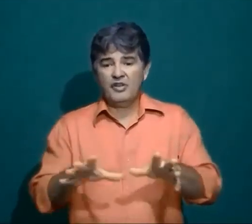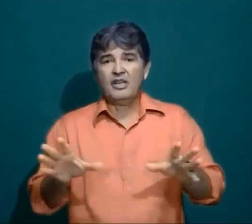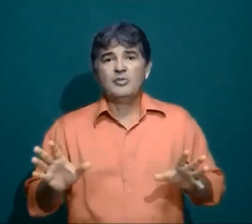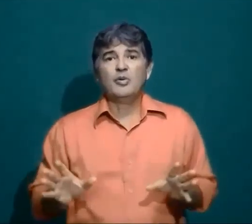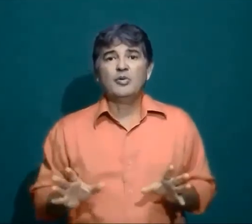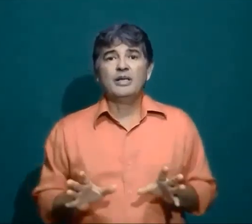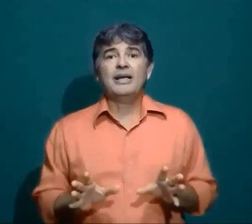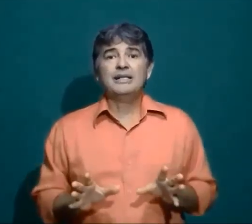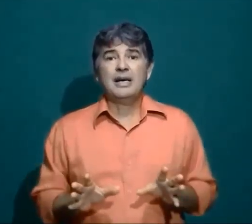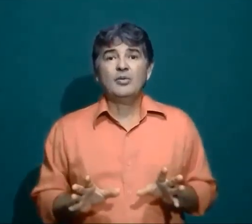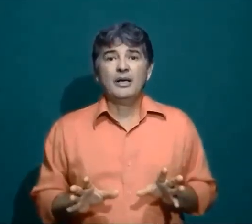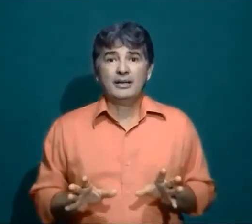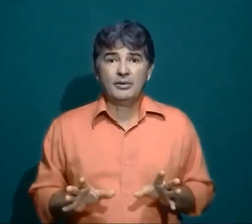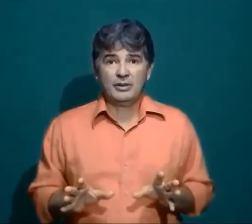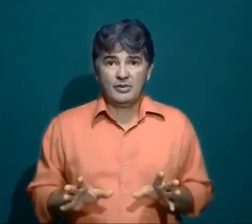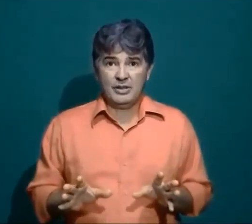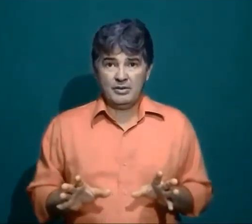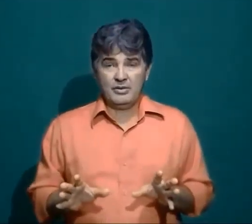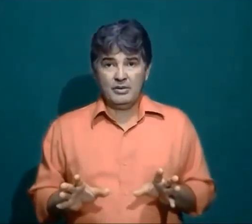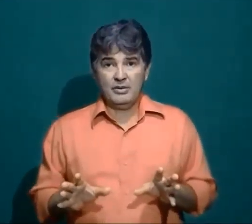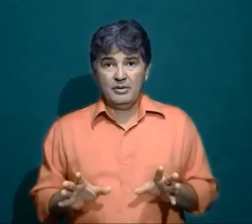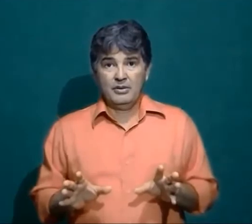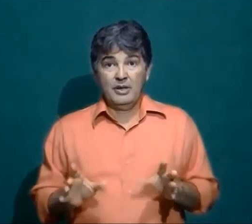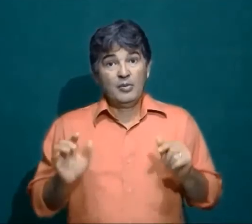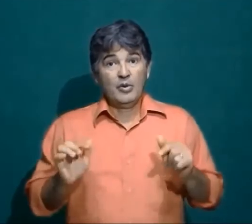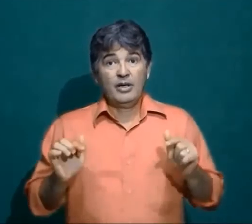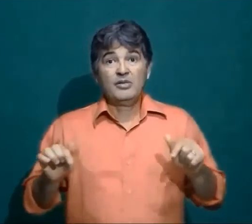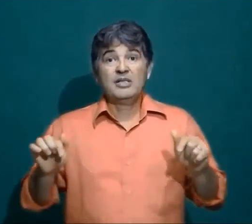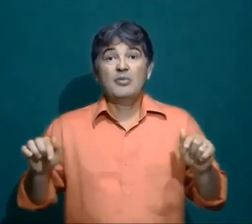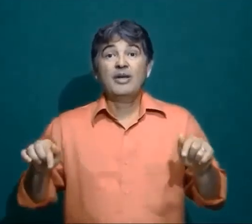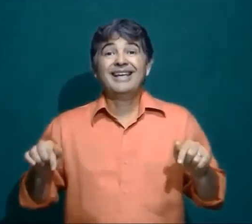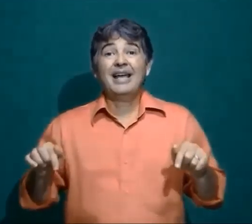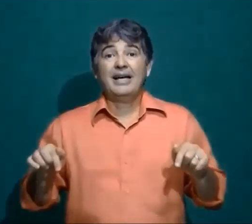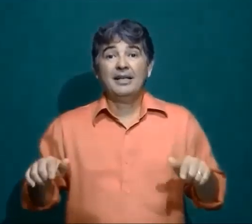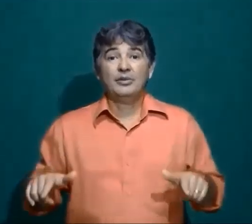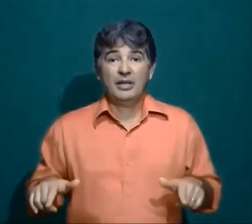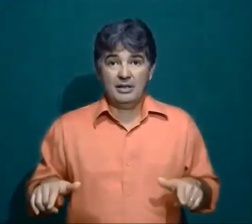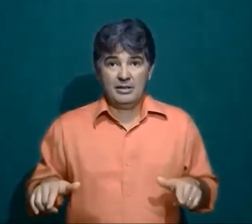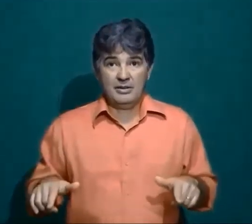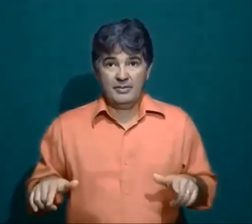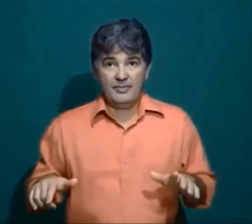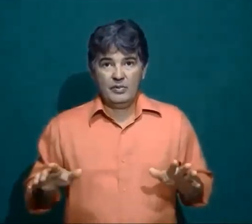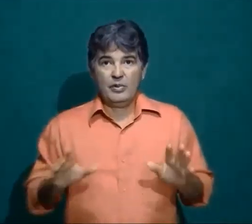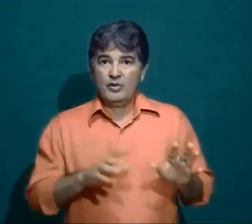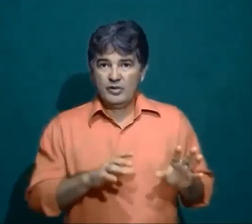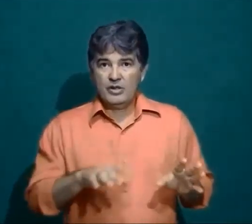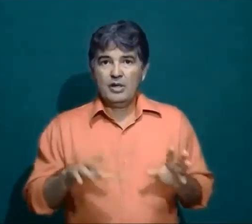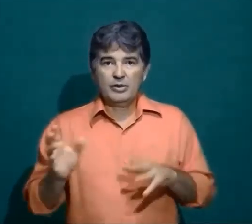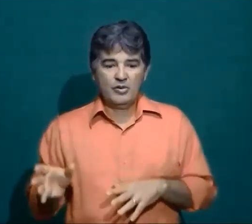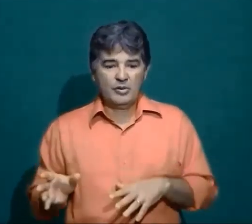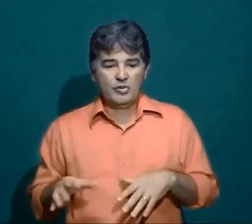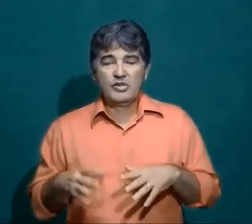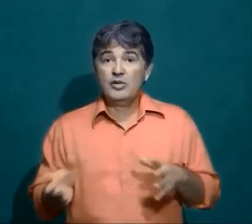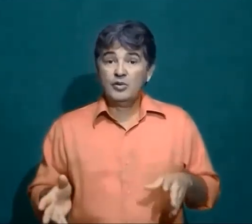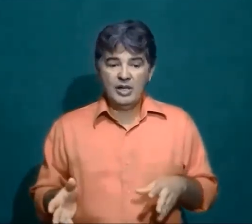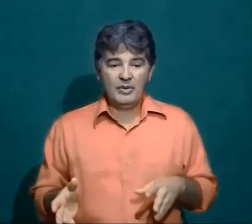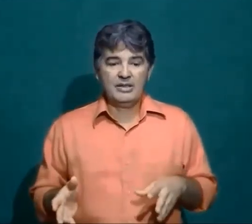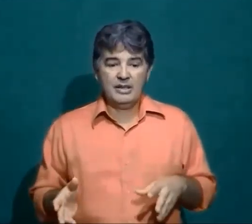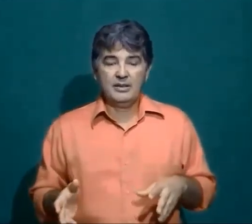diferentes e procure analisar como é que cada um está usando Embora não se saiba o que é cada um deles Uma coisa é o sinal, outra coisa é o conceito que representa